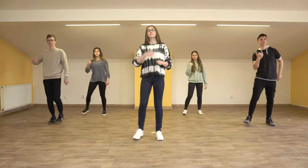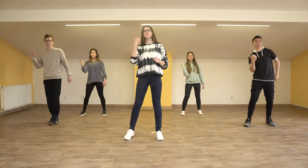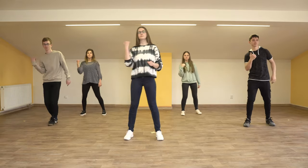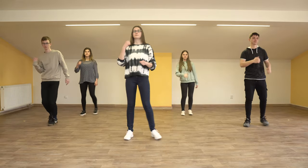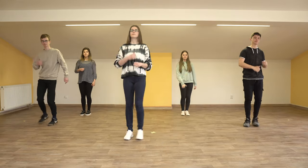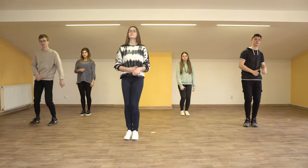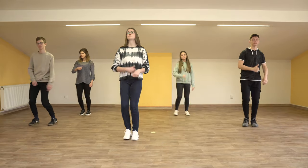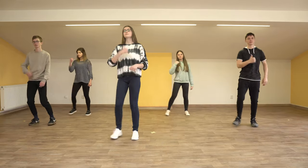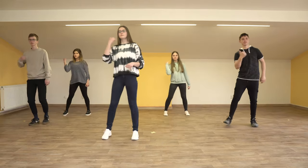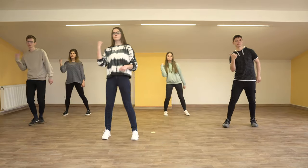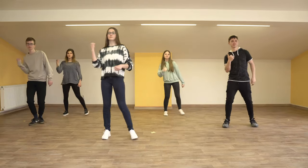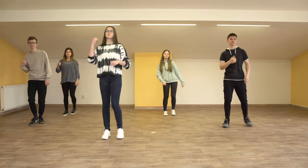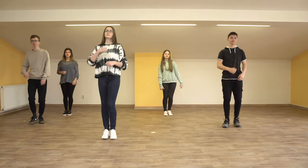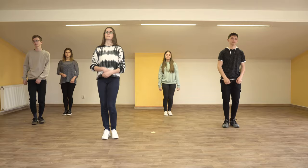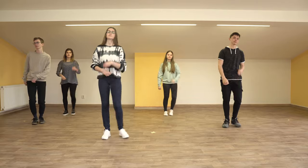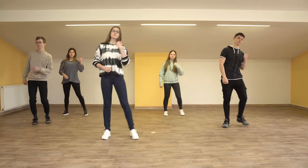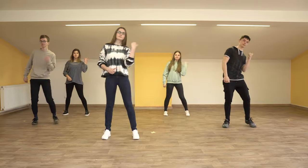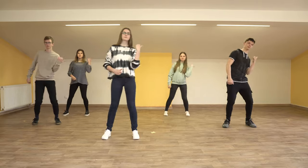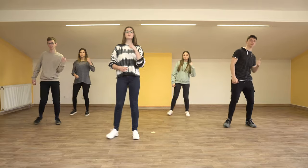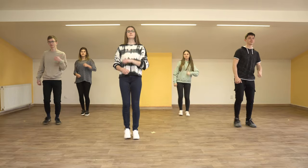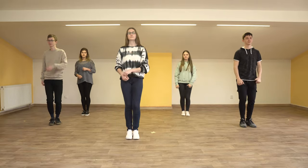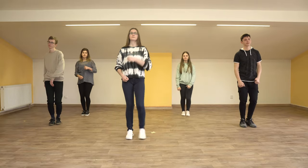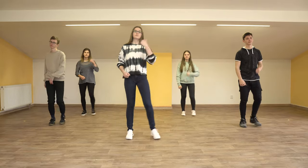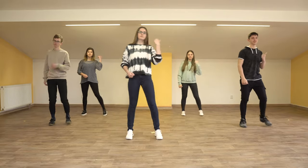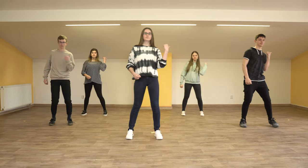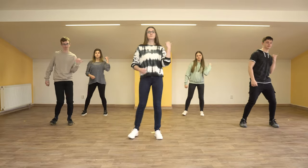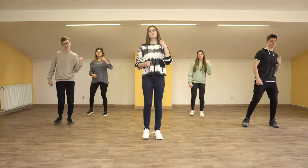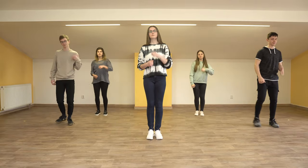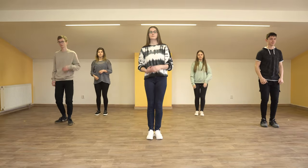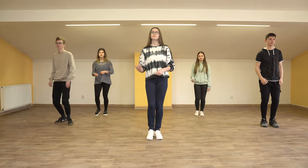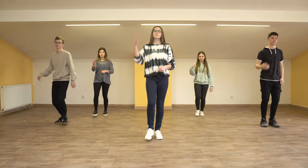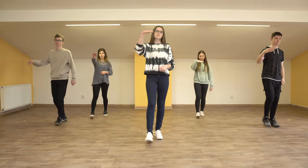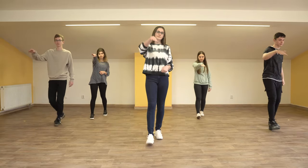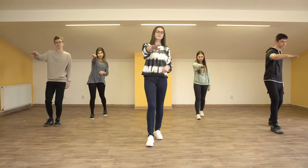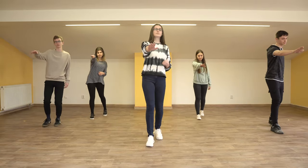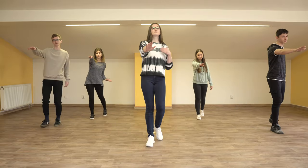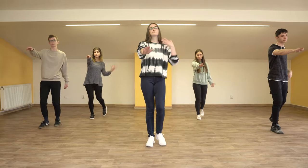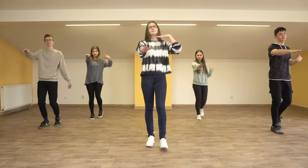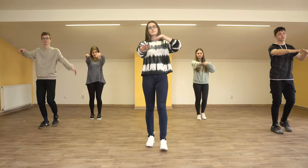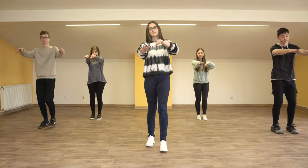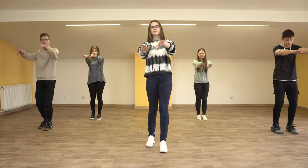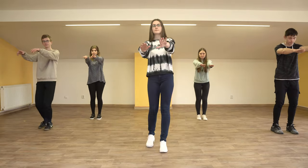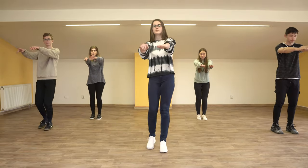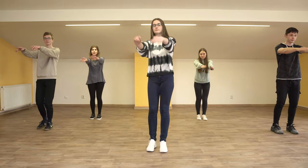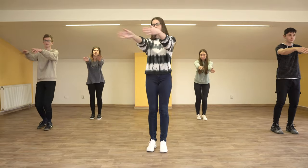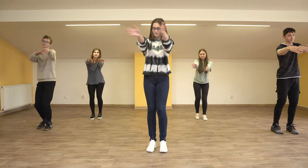Soco, soco, mão fechada, bate, bate, aberta Se trocar, se bater fora, bobeou, a gente erra Tá na hora de treinar, vou fazer bem devagar